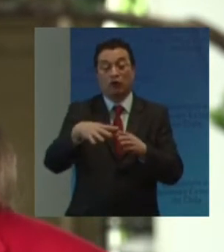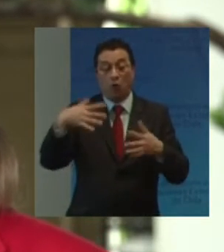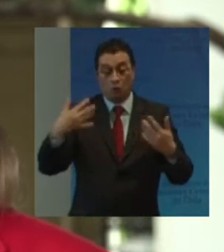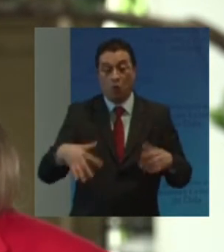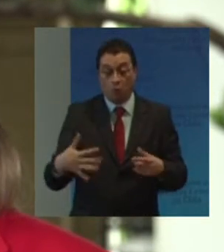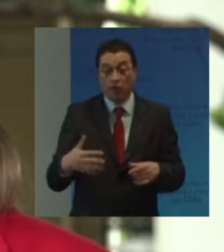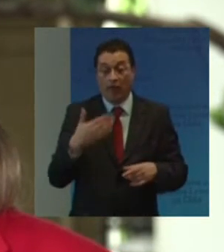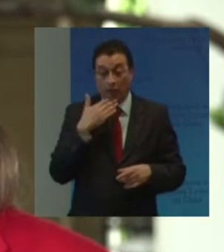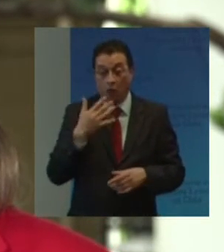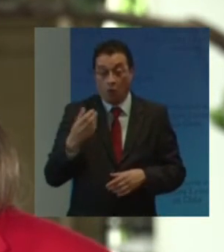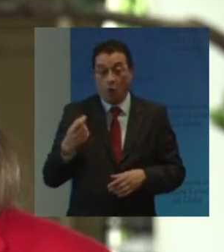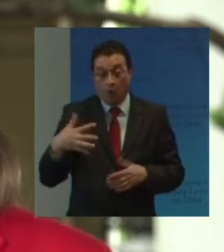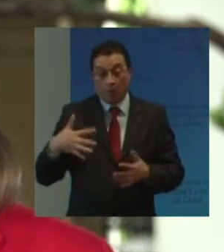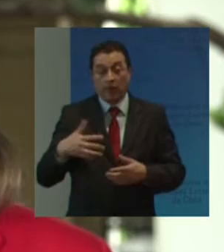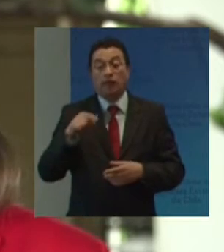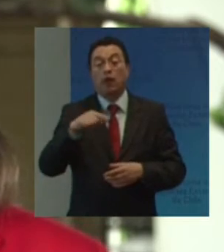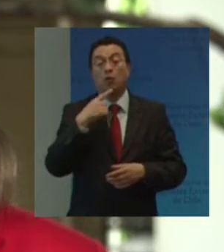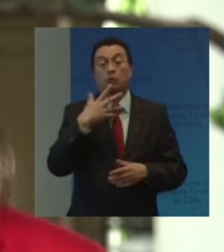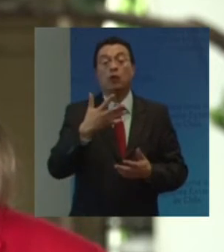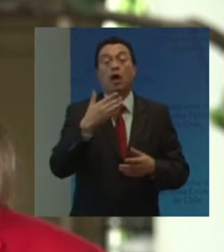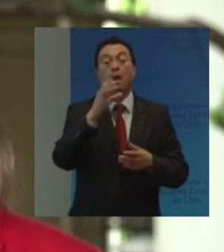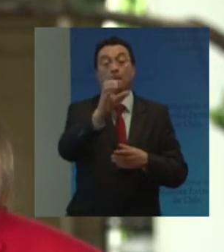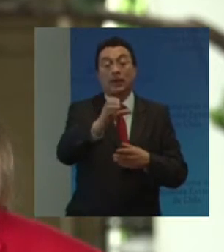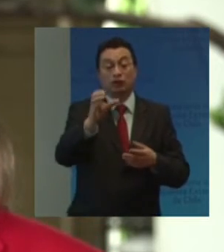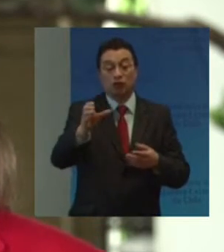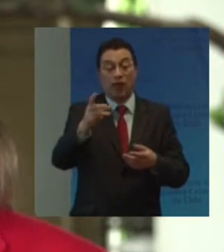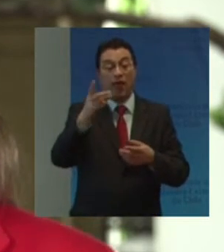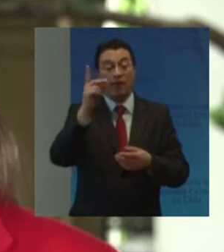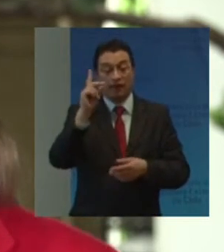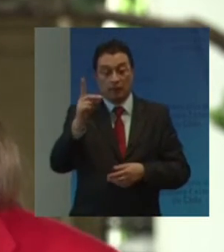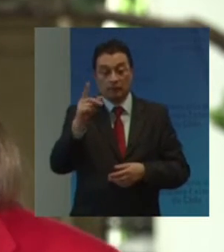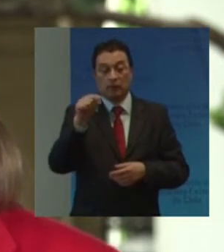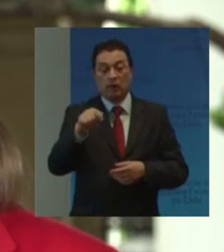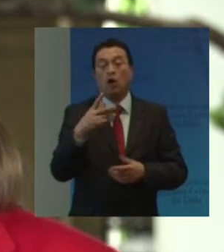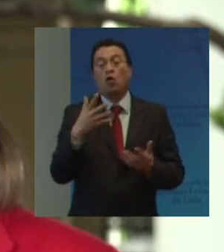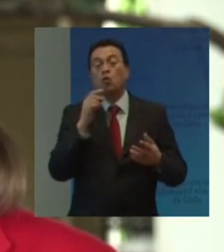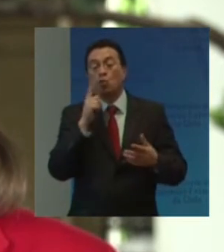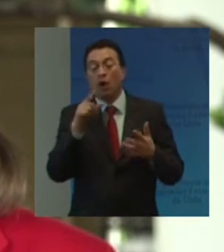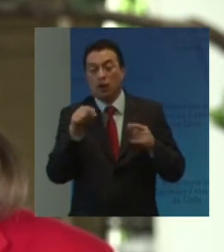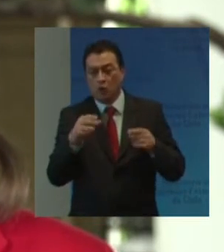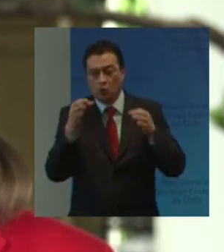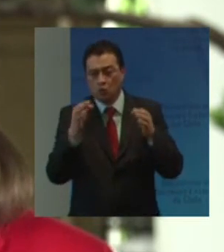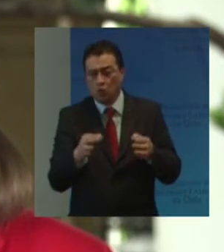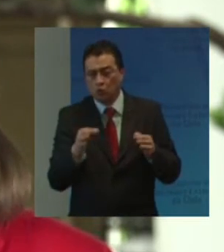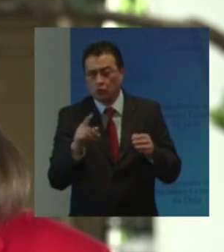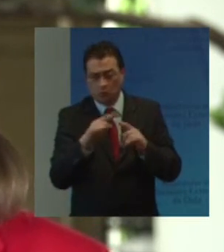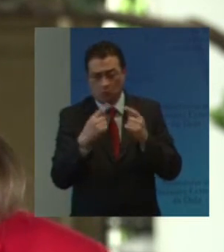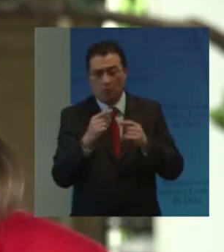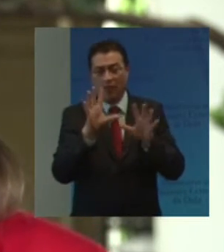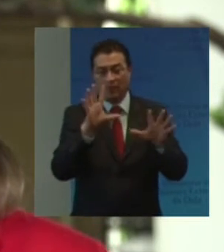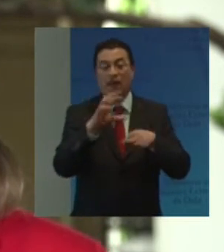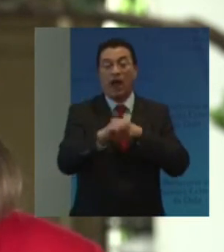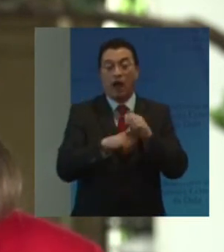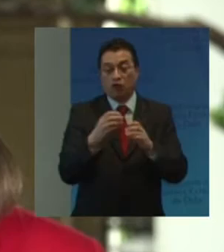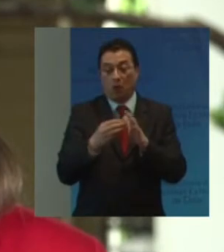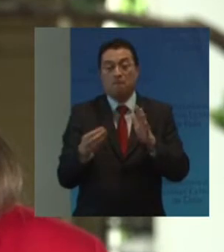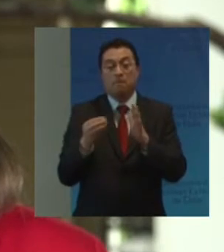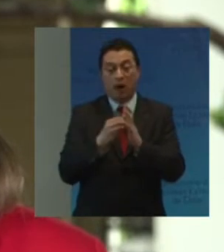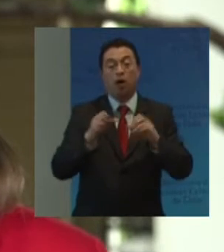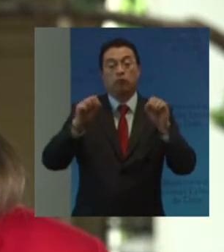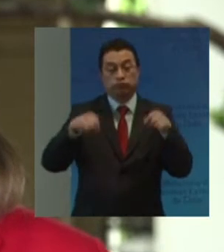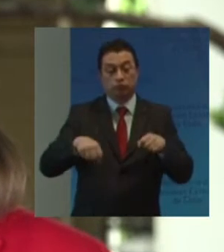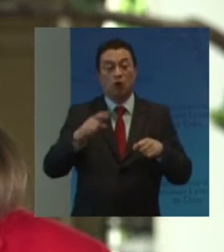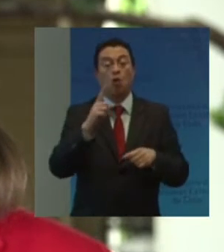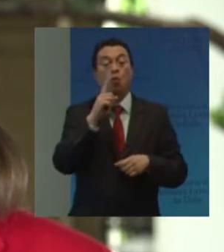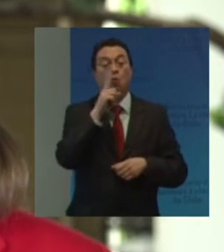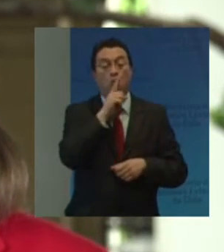plan De acción De la década Americana Para las personas Con discapacidad El cual ha sido Justamente renovado Por 10 años más Por decisión